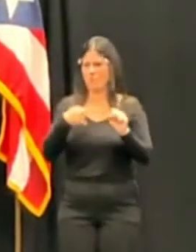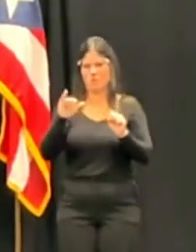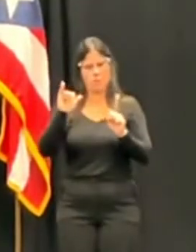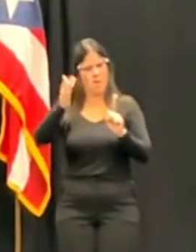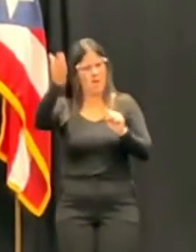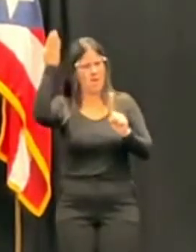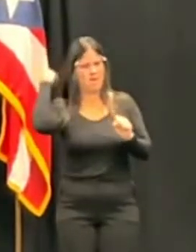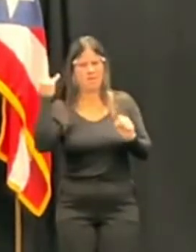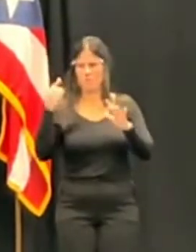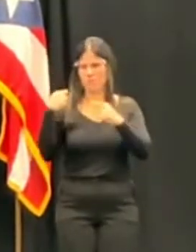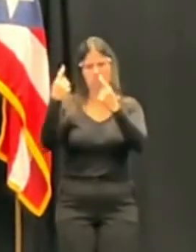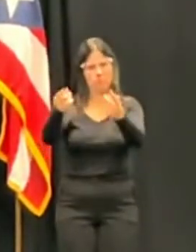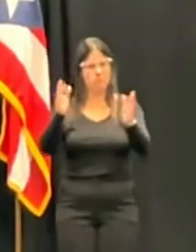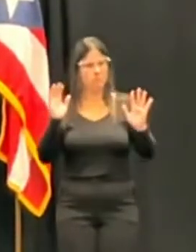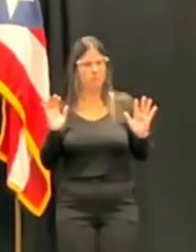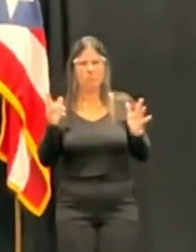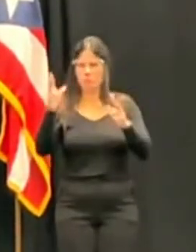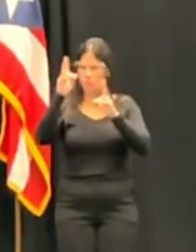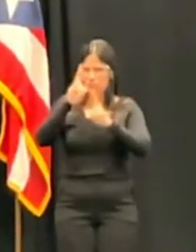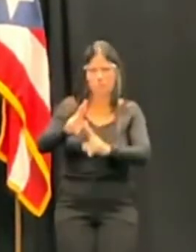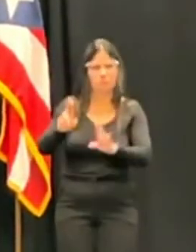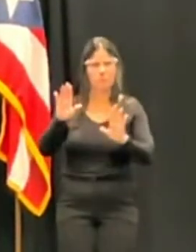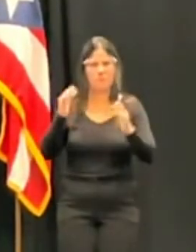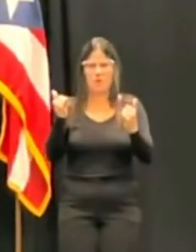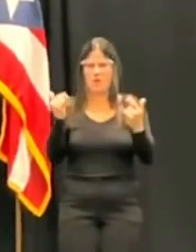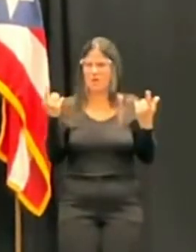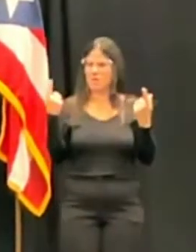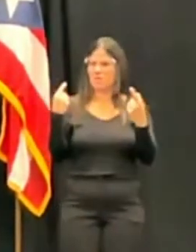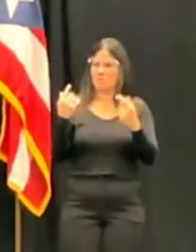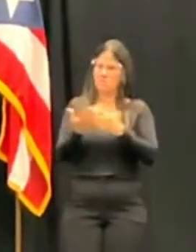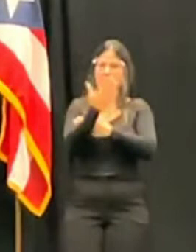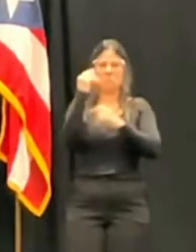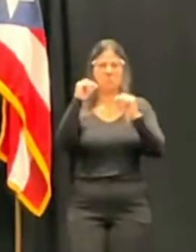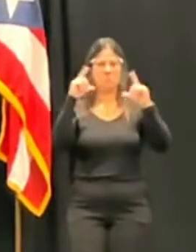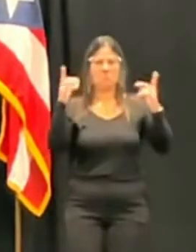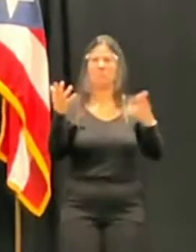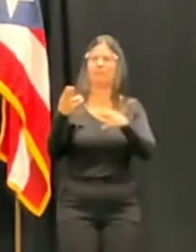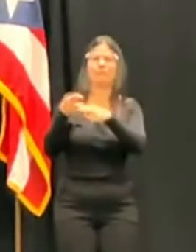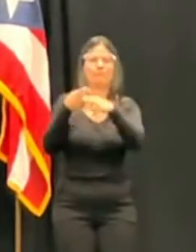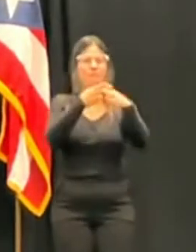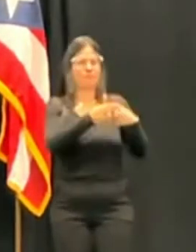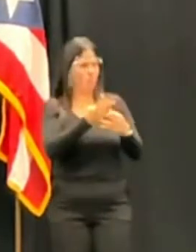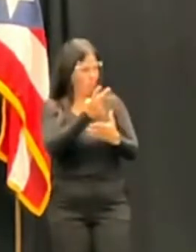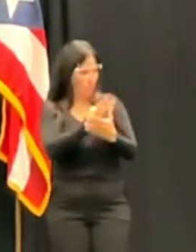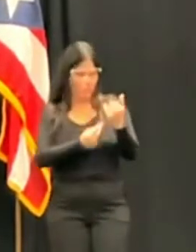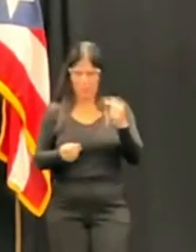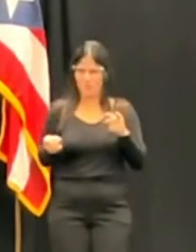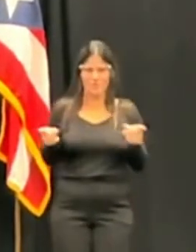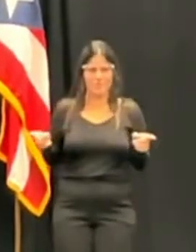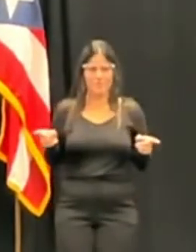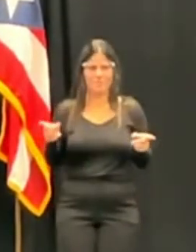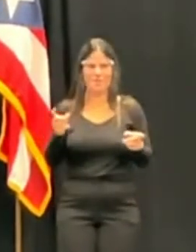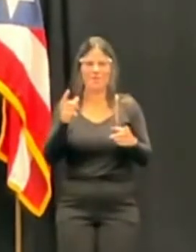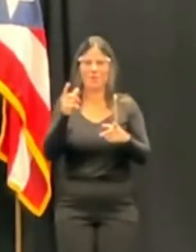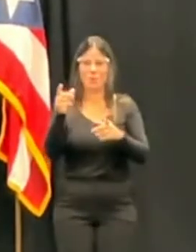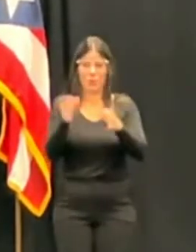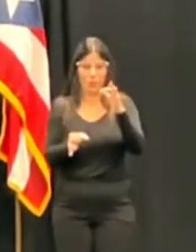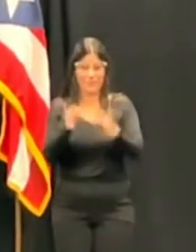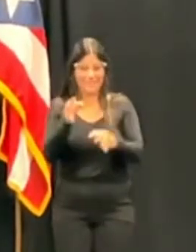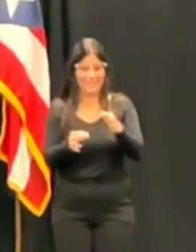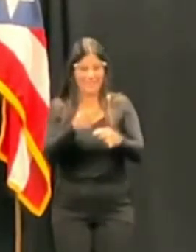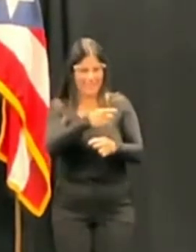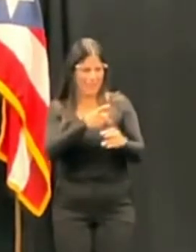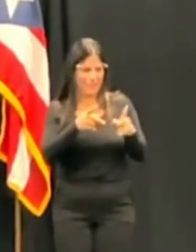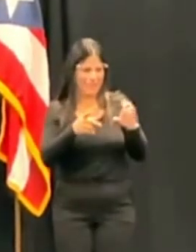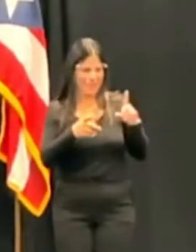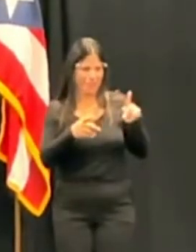se iban a hacer estas designaciones en la mañana de hoy, tanto la de la jueza como la del CPA. Así que entiendo que